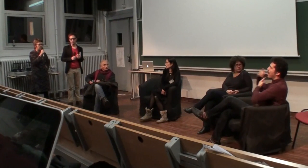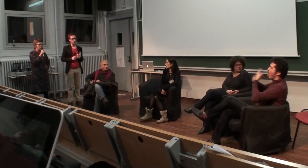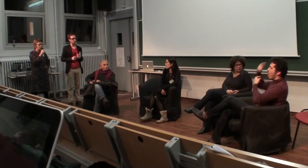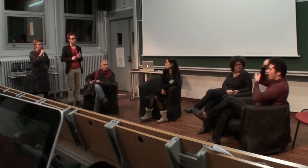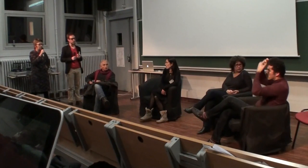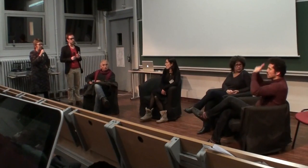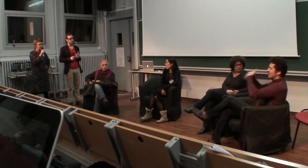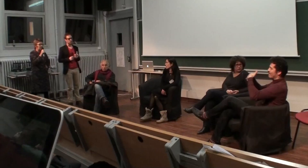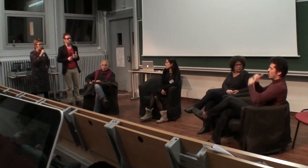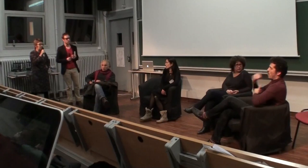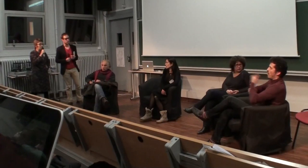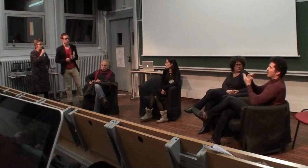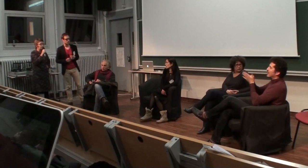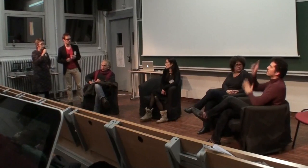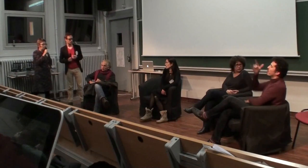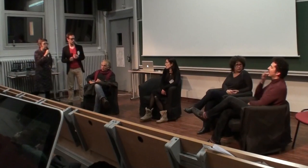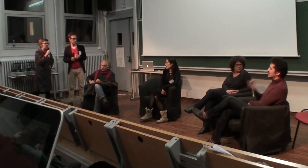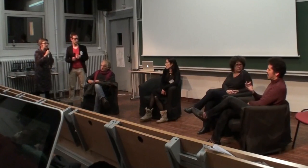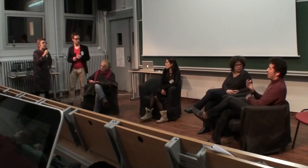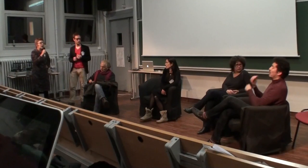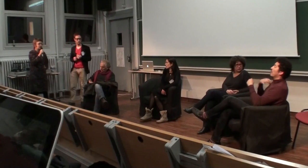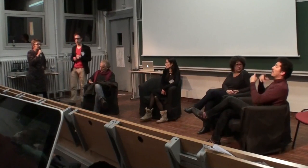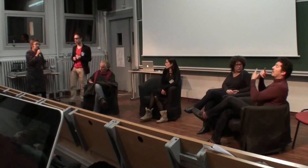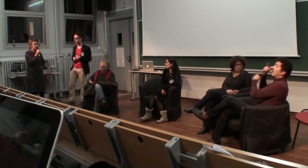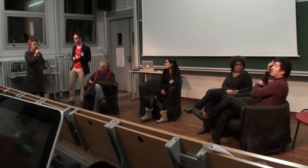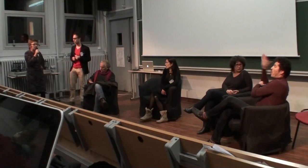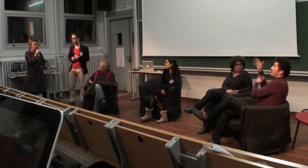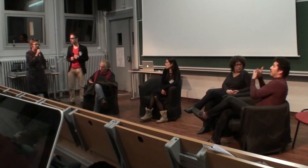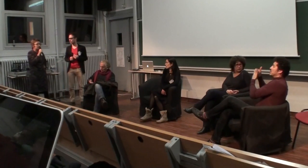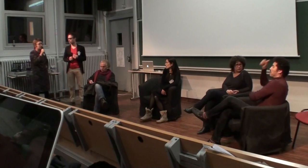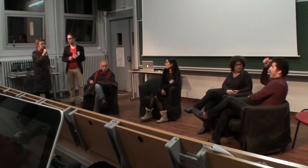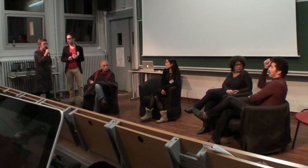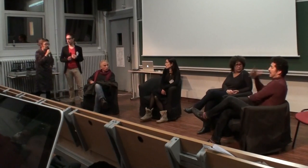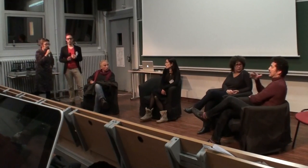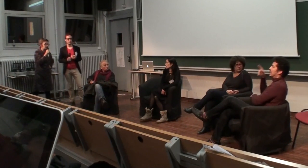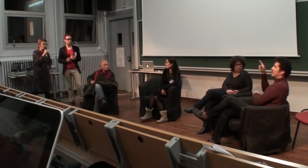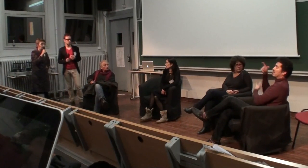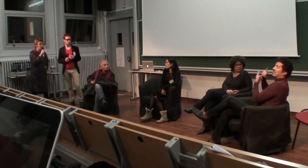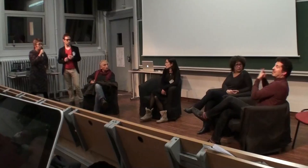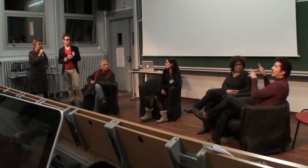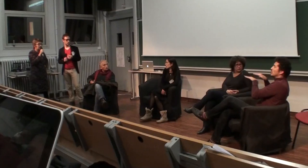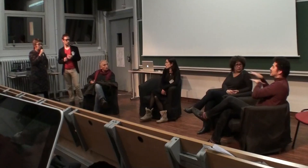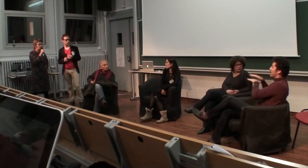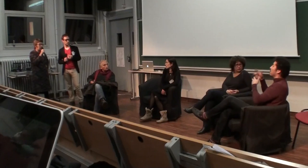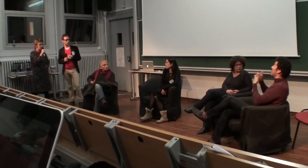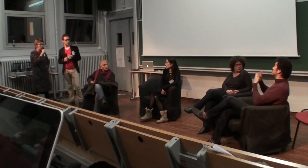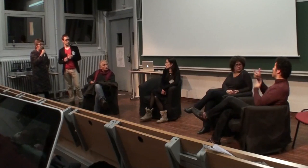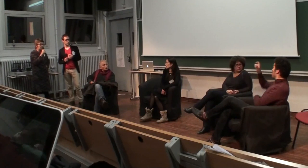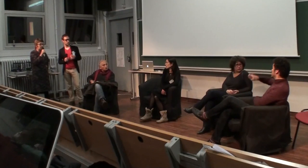a vraiment une idée d'implanter le plus tôt possible avec cette idée de la plasticité du cerveau, etc. Aux Etats-Unis, par exemple, il un